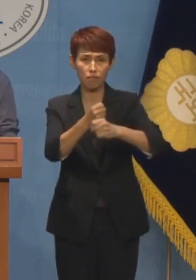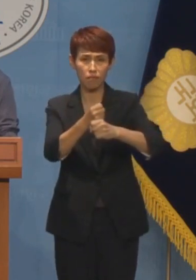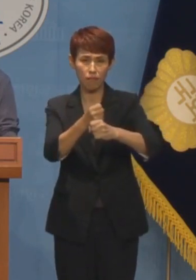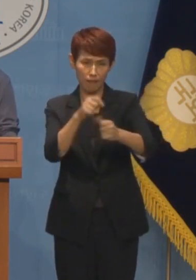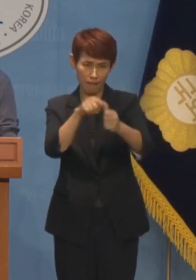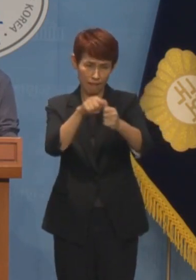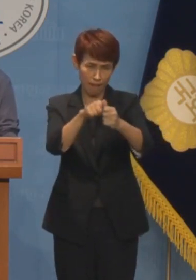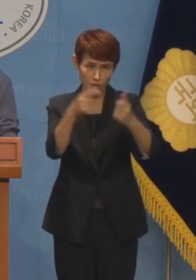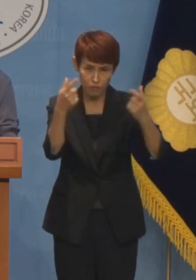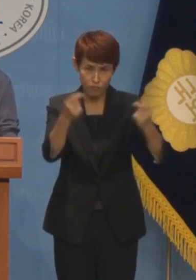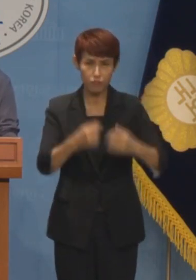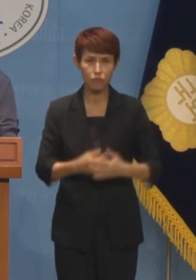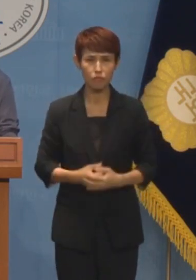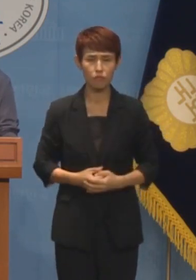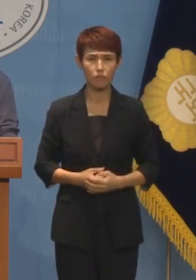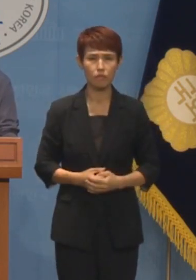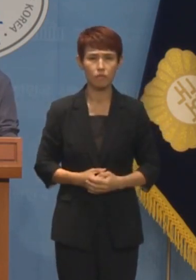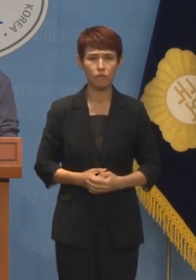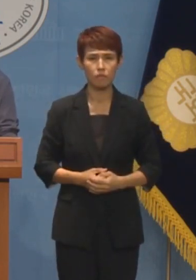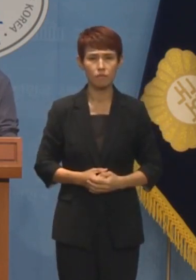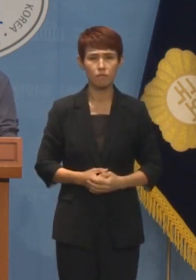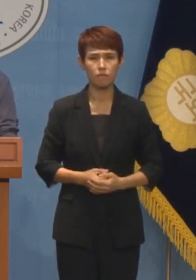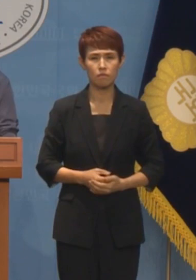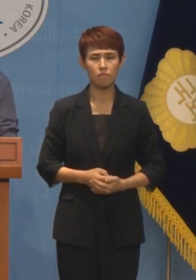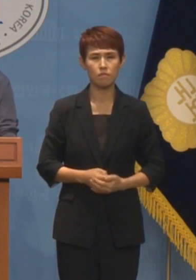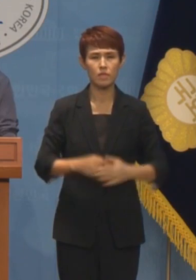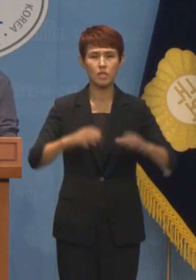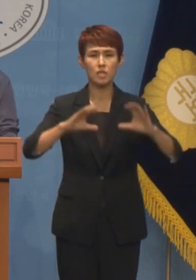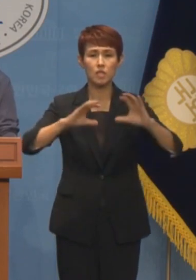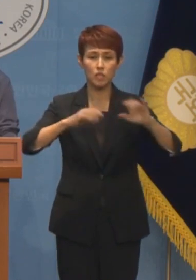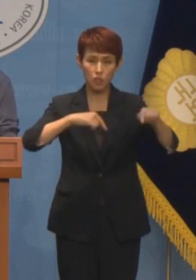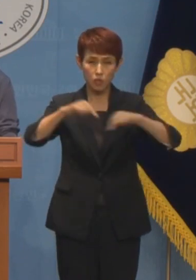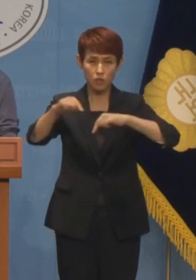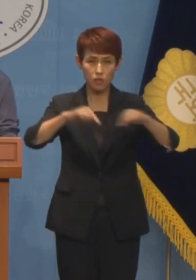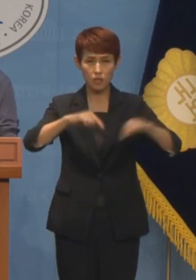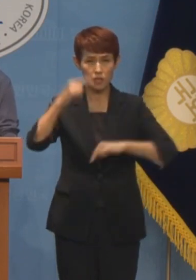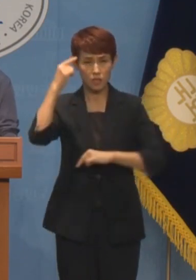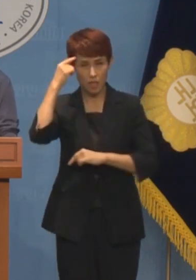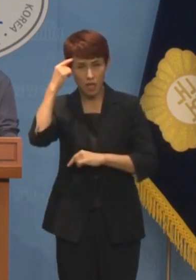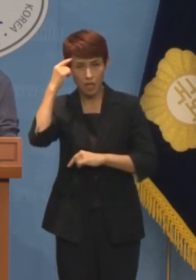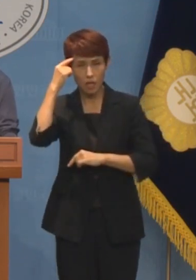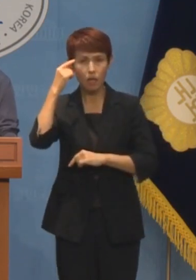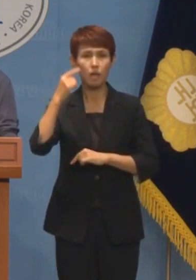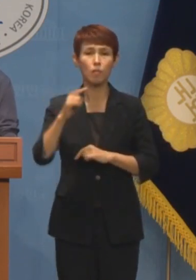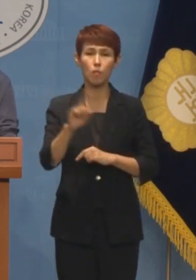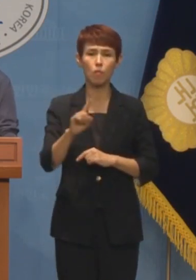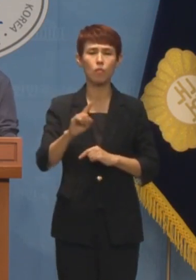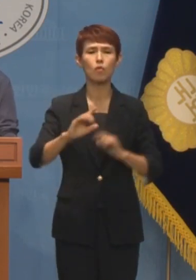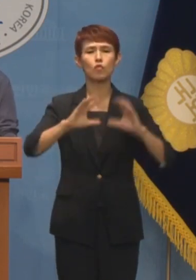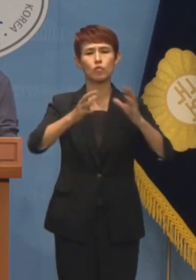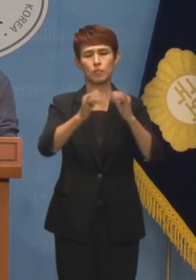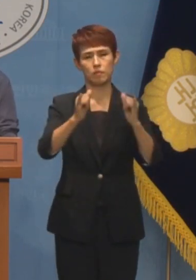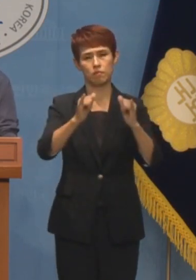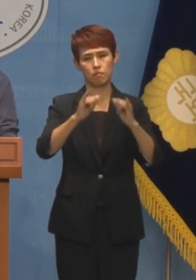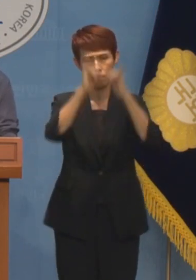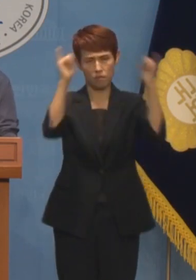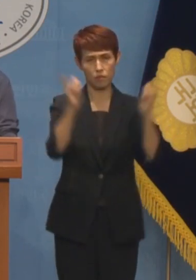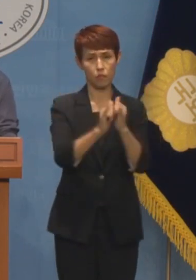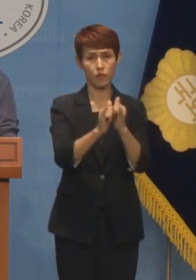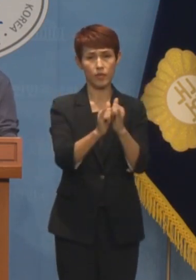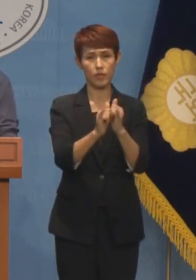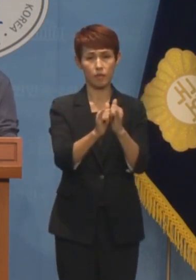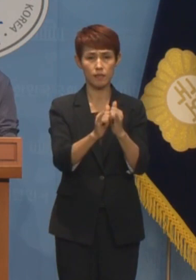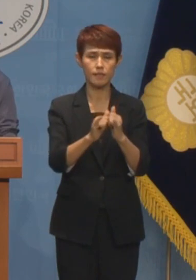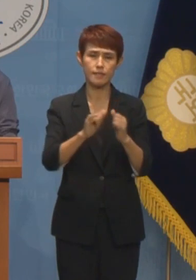이념과 정견을 넘어 그래도 대통령은 우리나라와 국민, 이 사회와 자연을 가장